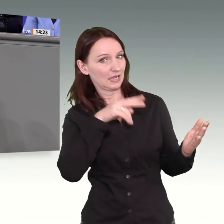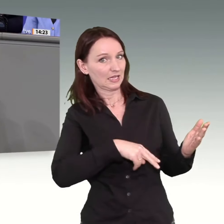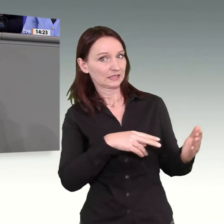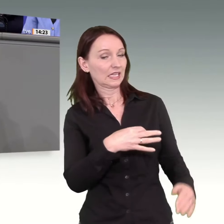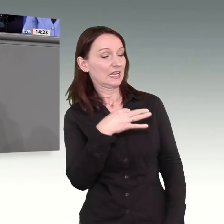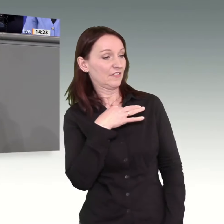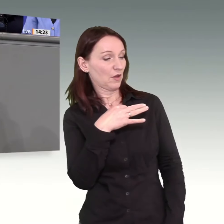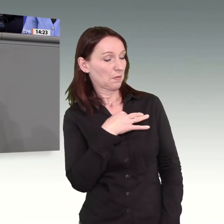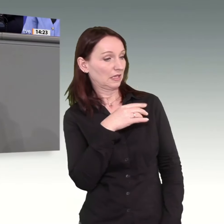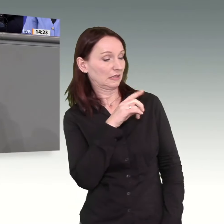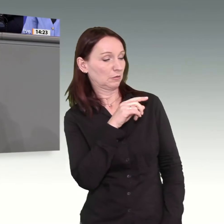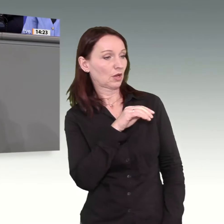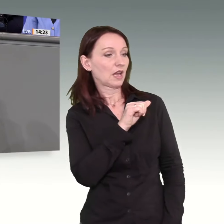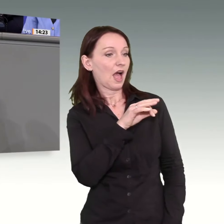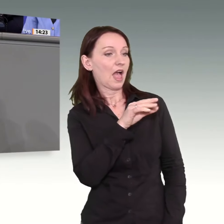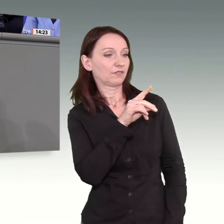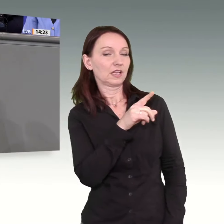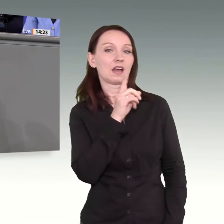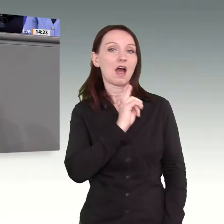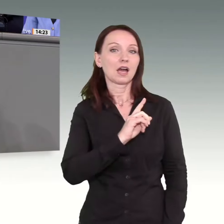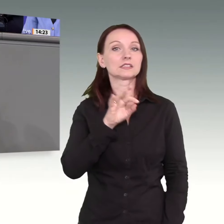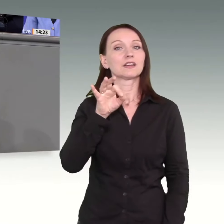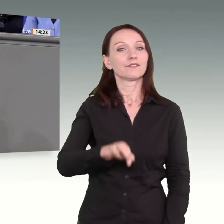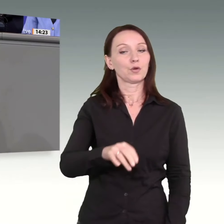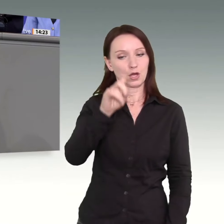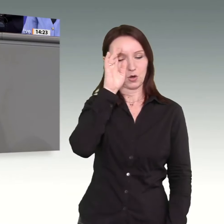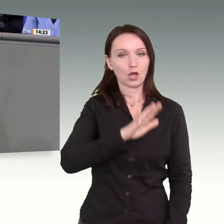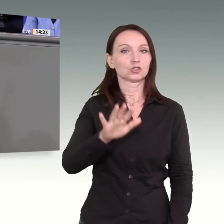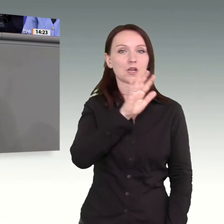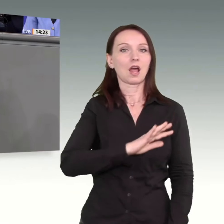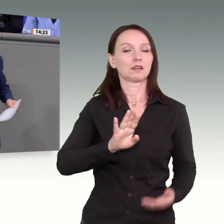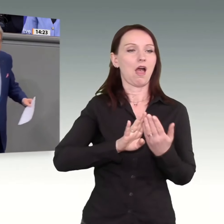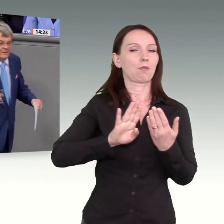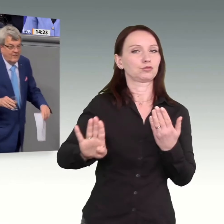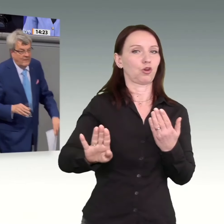heißt für mich AfD, Abschottung für Deutschland. Vielen Dank.